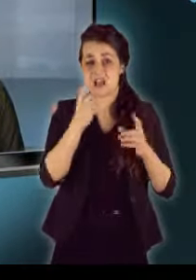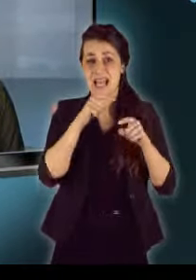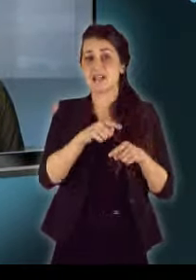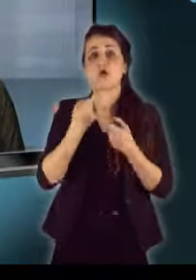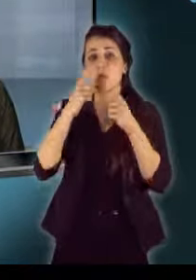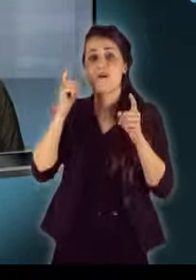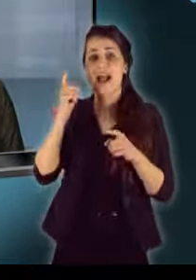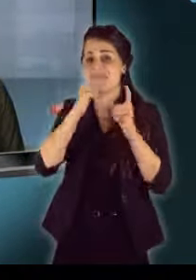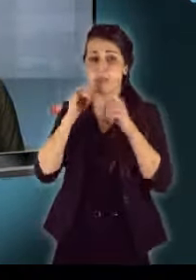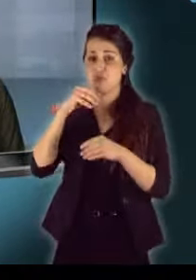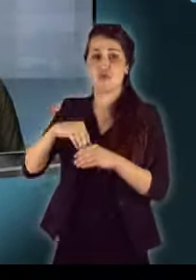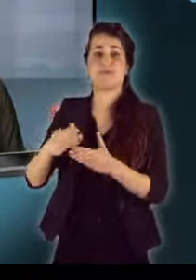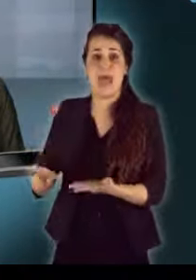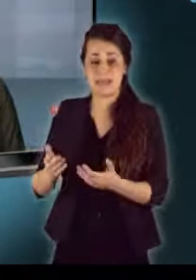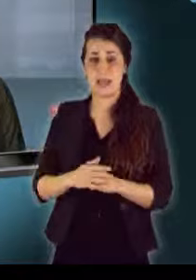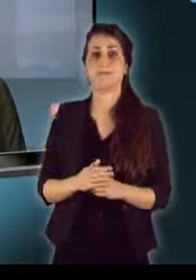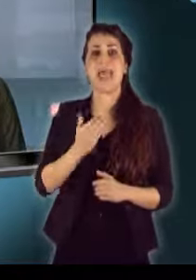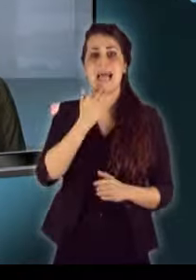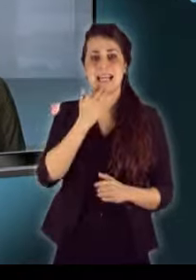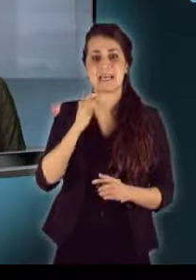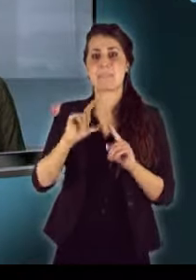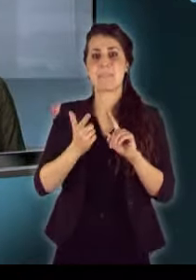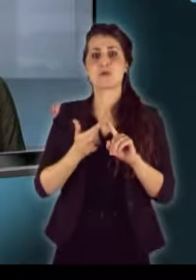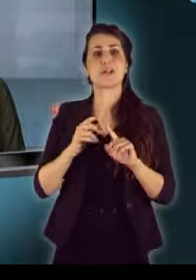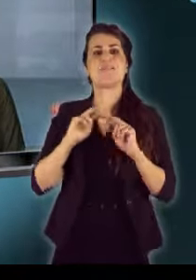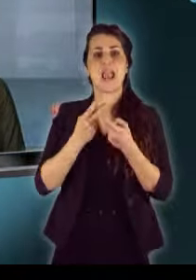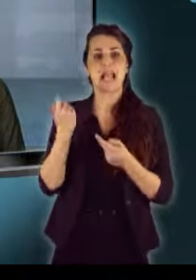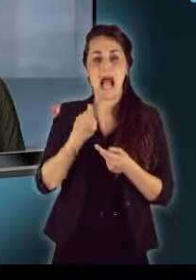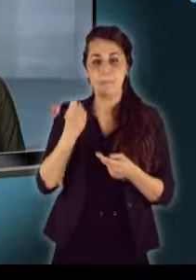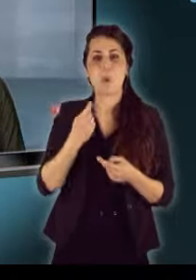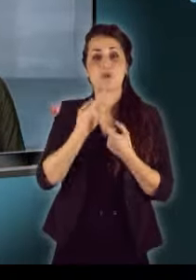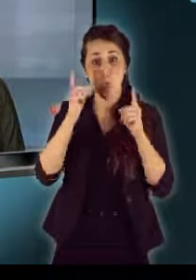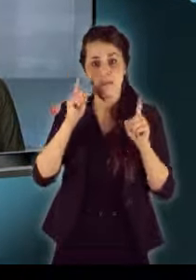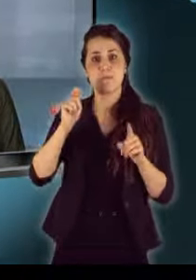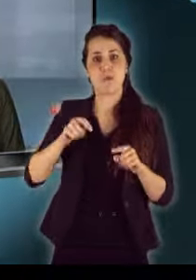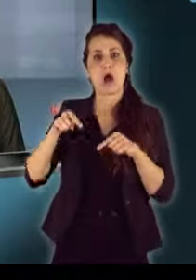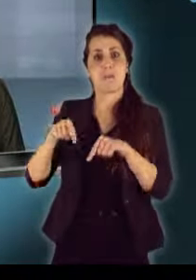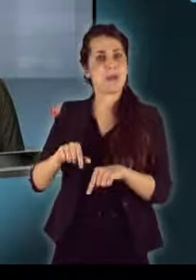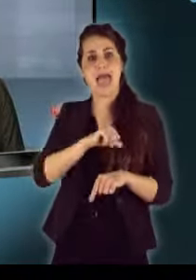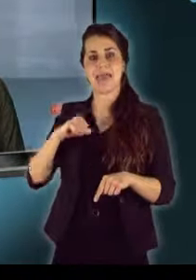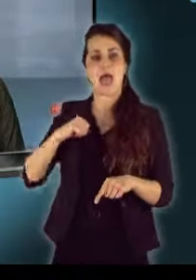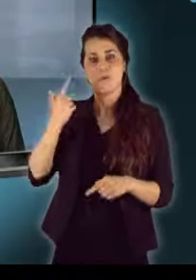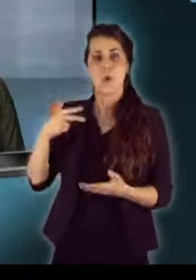szlovák véleménynek. Eszterházi a második világháború idején a szlovák parlamentben egyedüliként emelt szót a zsidók